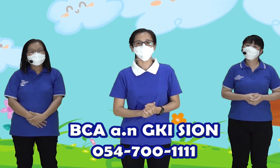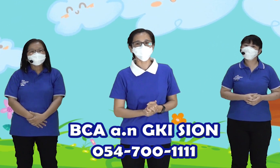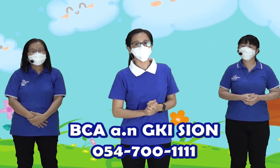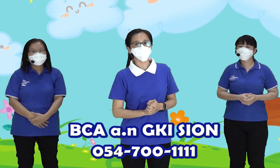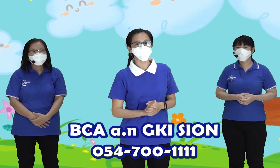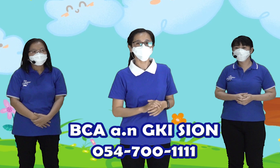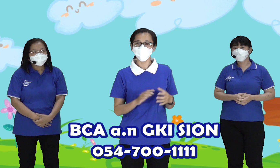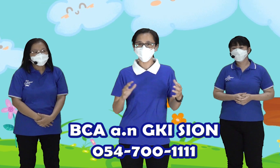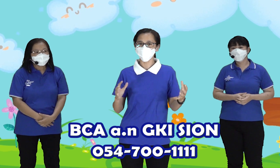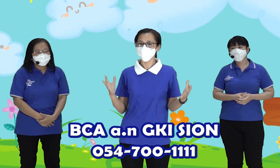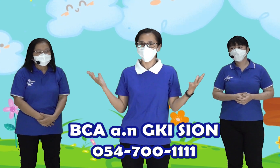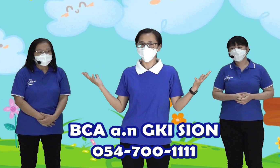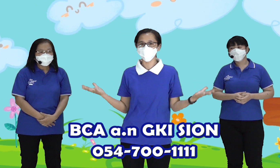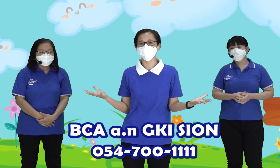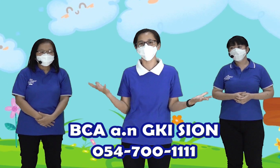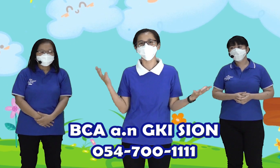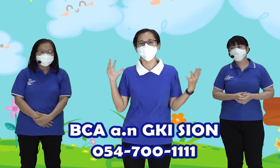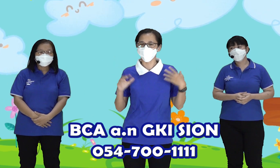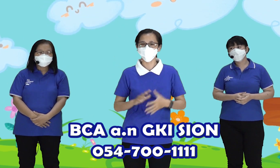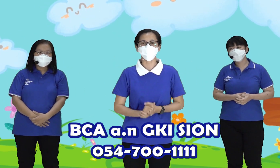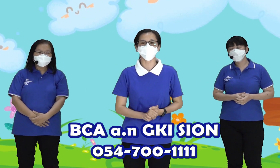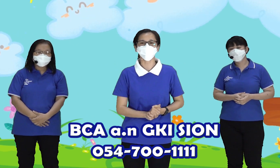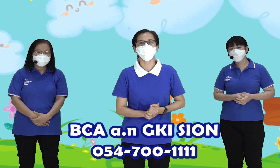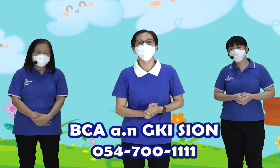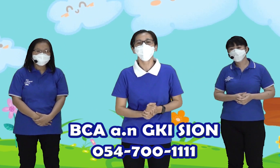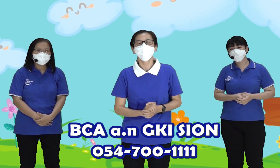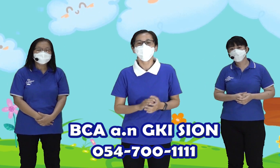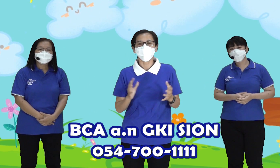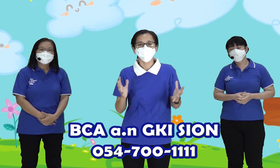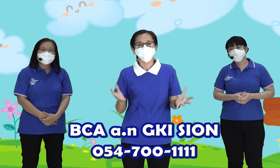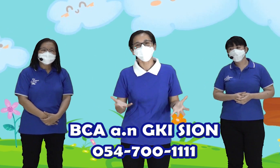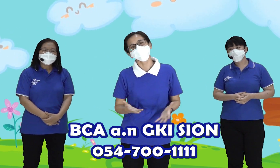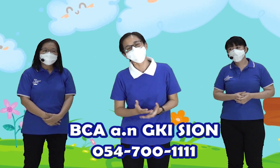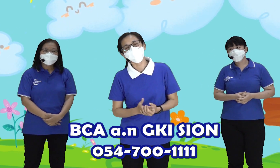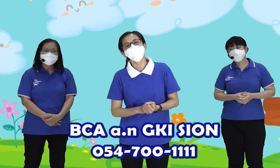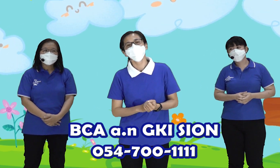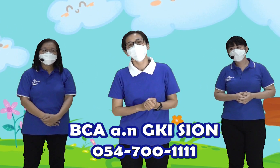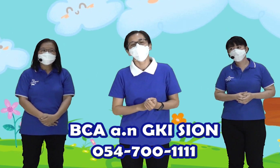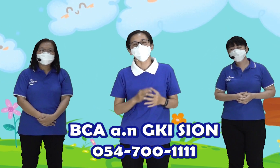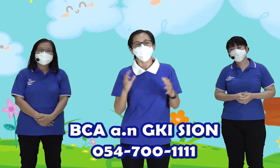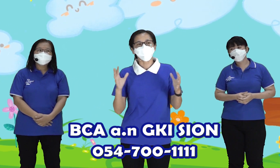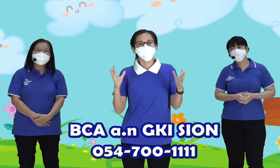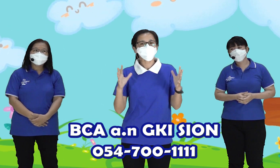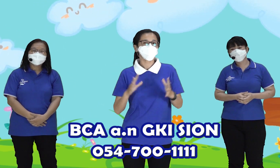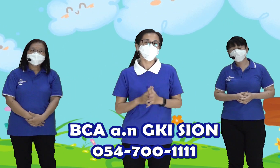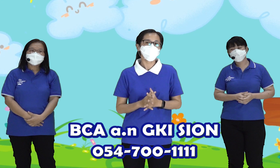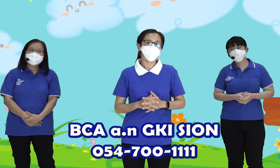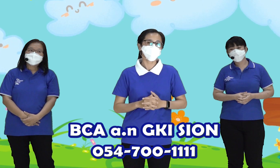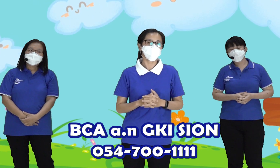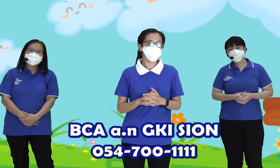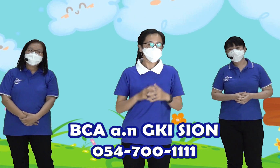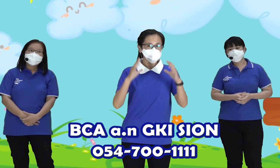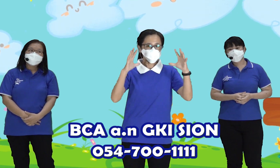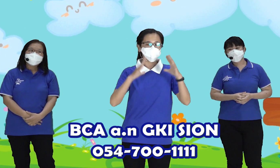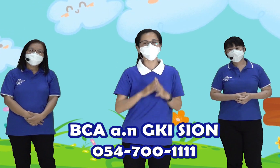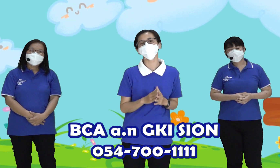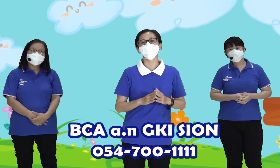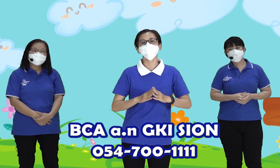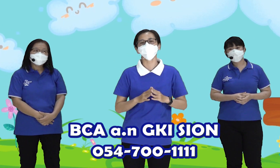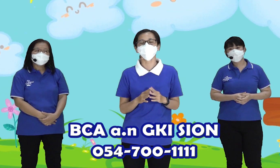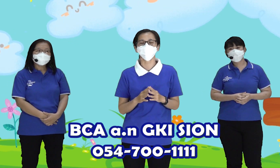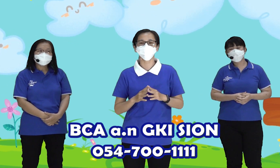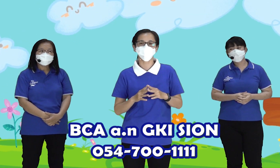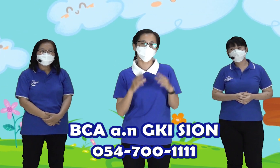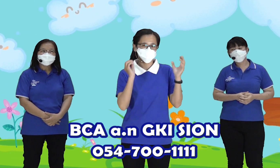Minta Tolong Mami Papi Untuk Memberikannya Kepada Lause Lause Yang Ada Di Gereja Atau Juga Anak Anak Yang Sudah Mengambil Kotak